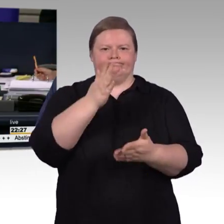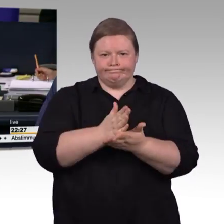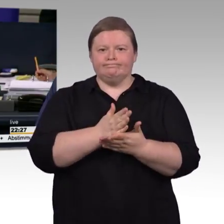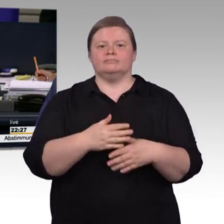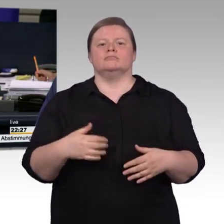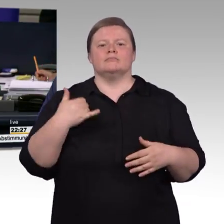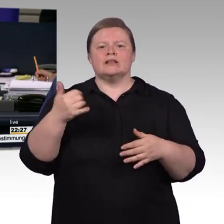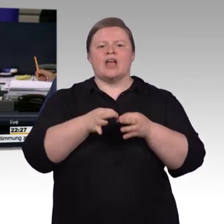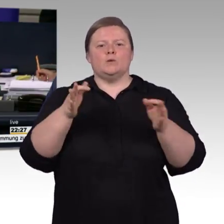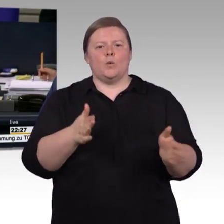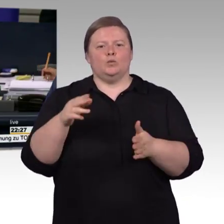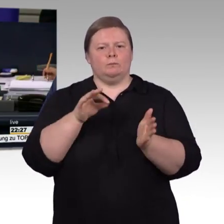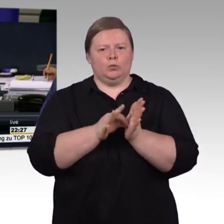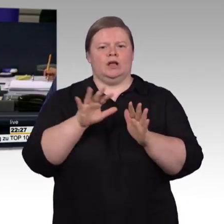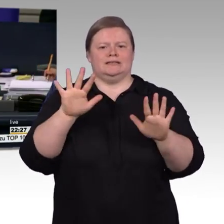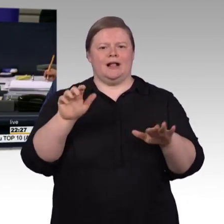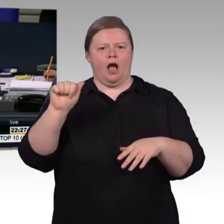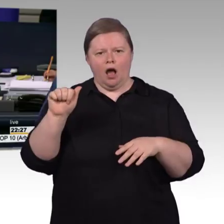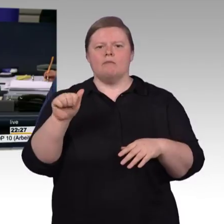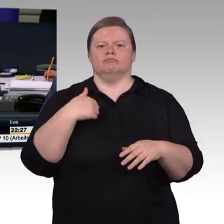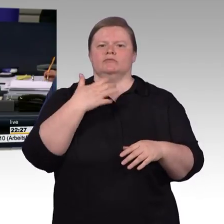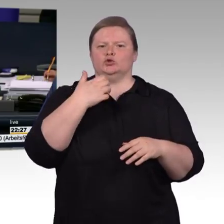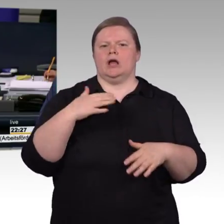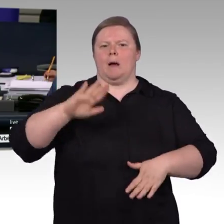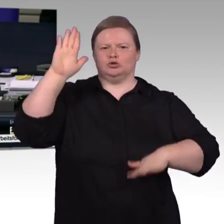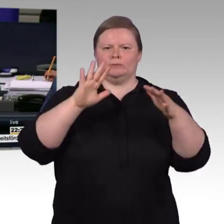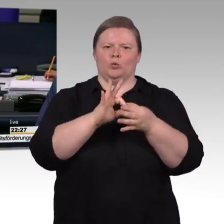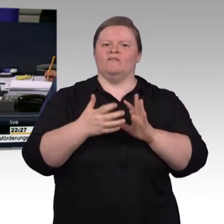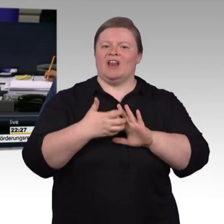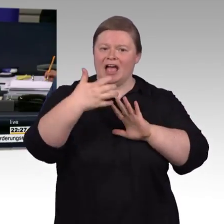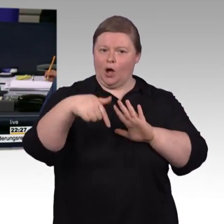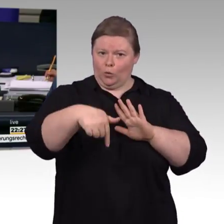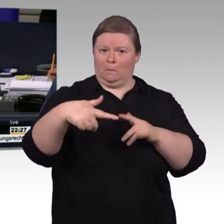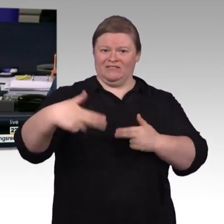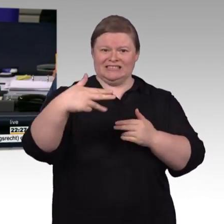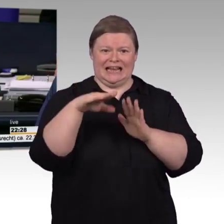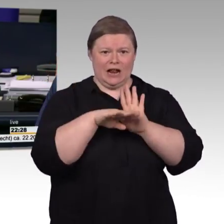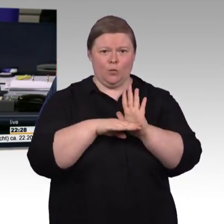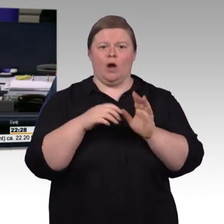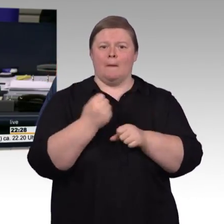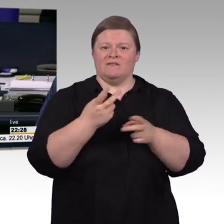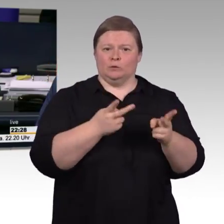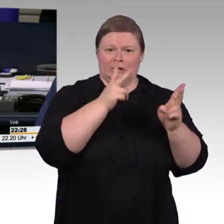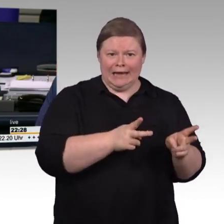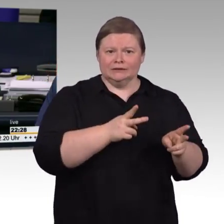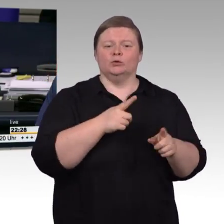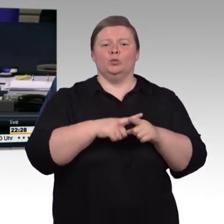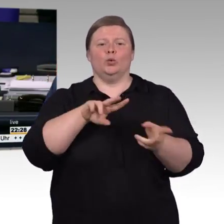anzunehmen. Ich bitte diejenigen, die dem Gesetzentwurf in der Ausschussfassung zustimmen wollen, um das Handzeichen.